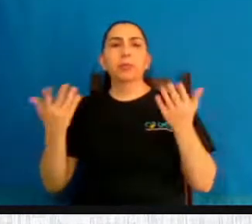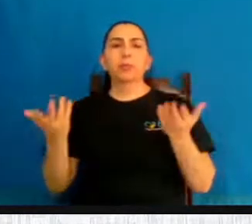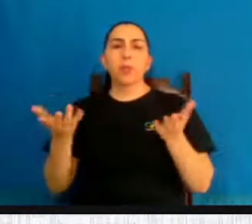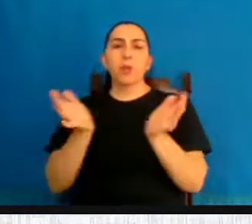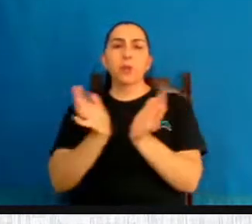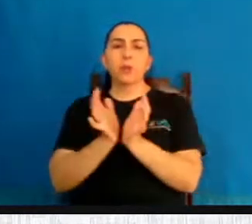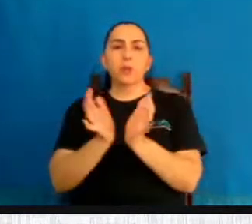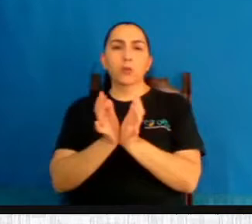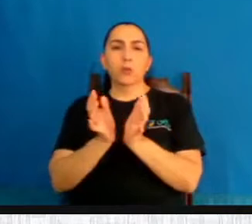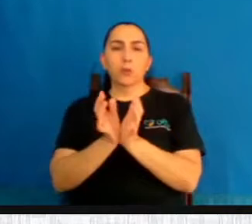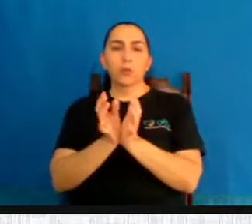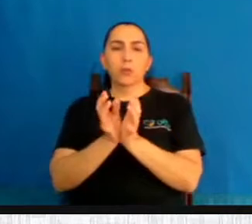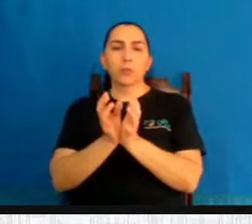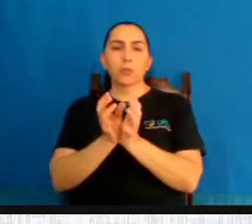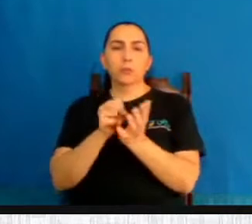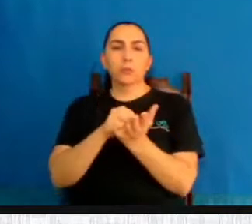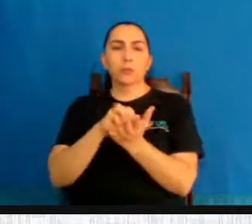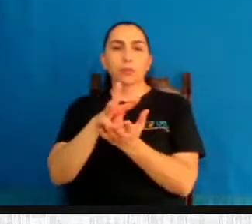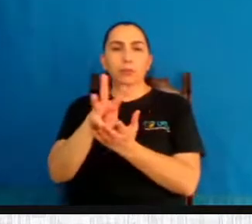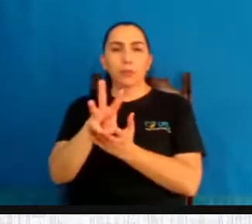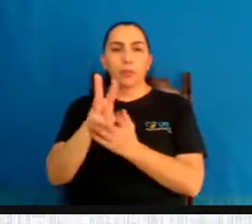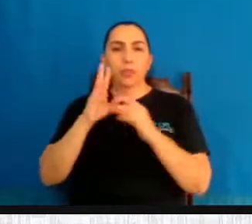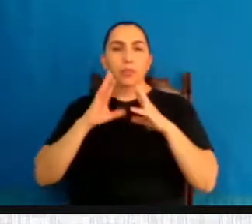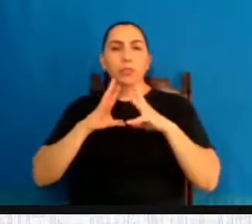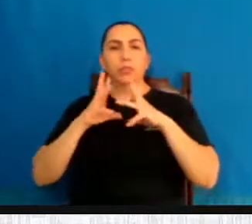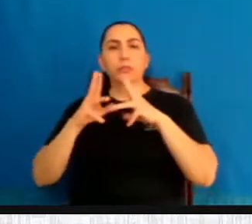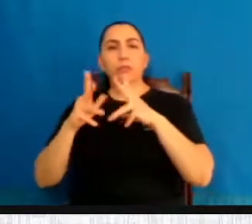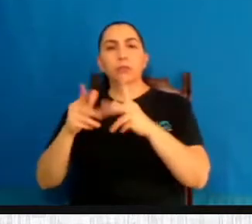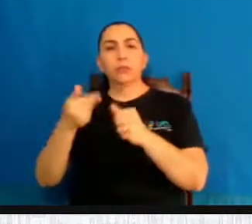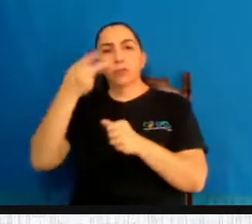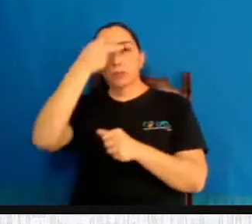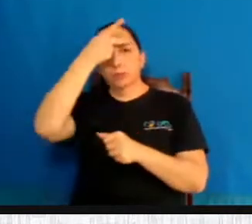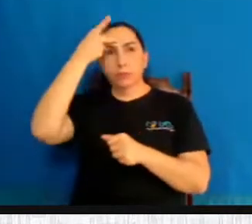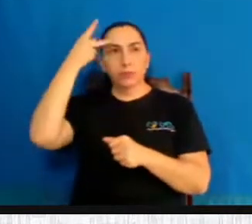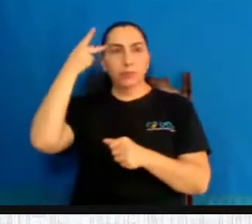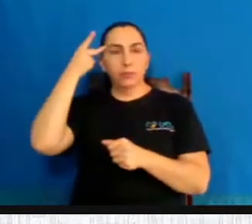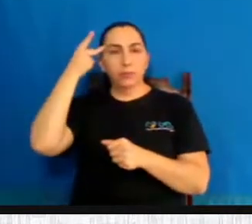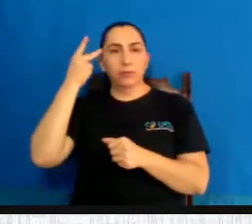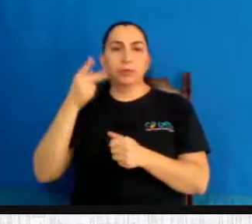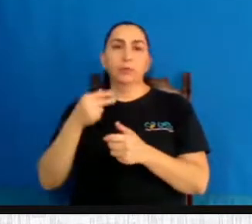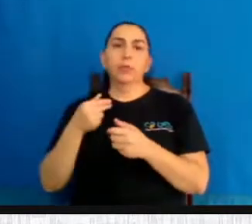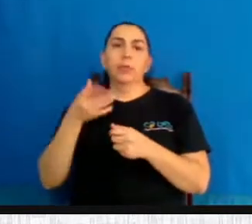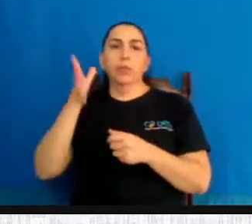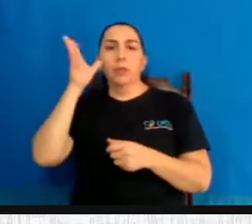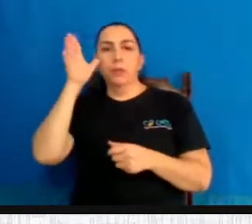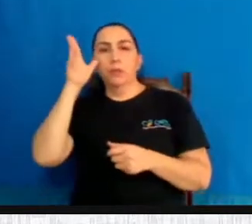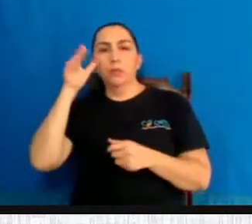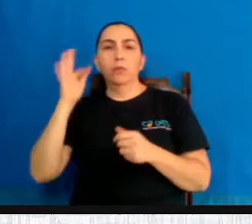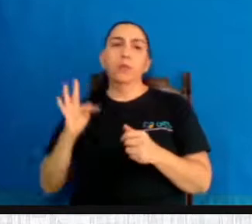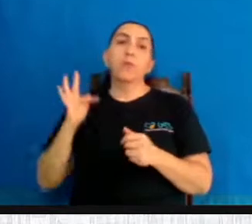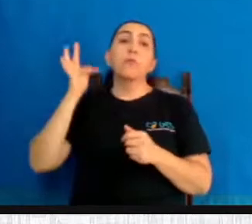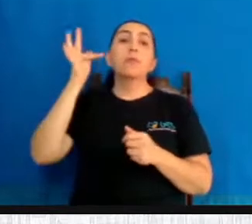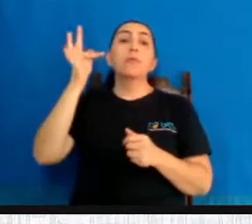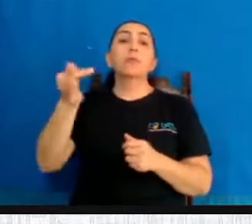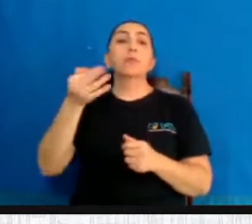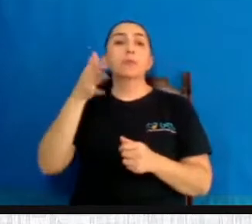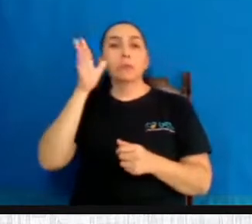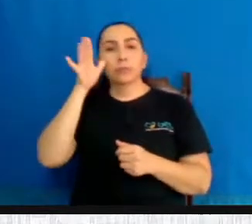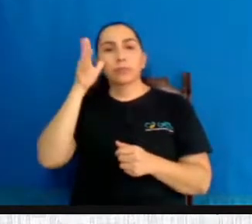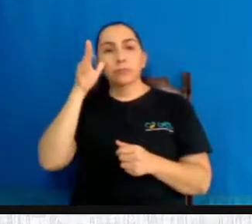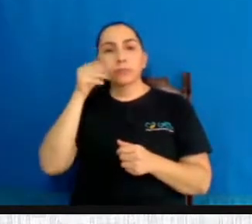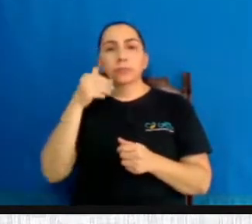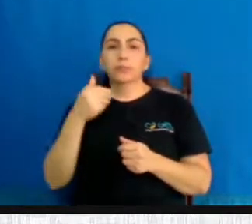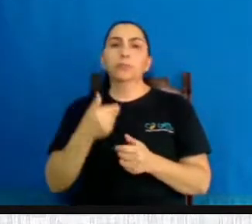que está nos assistindo, mas todas aquelas pessoas que podem vir assistir posteriormente o vídeo, que vai ficar salvo nos